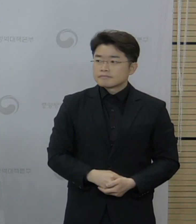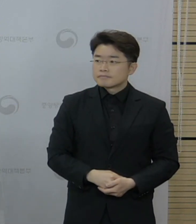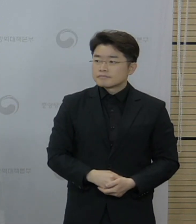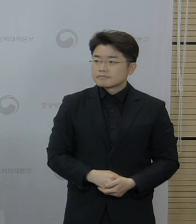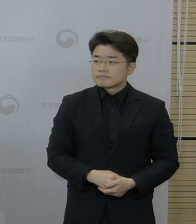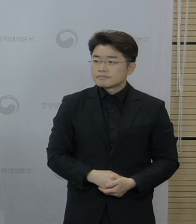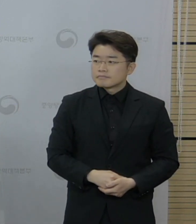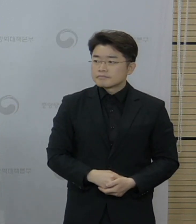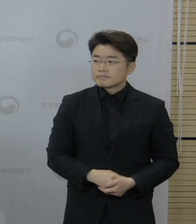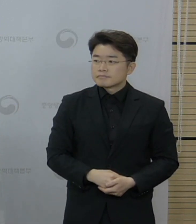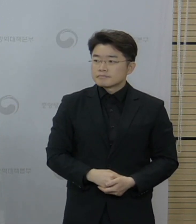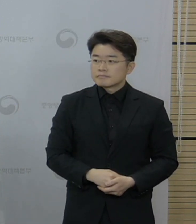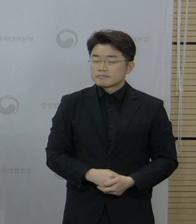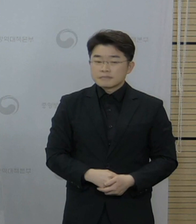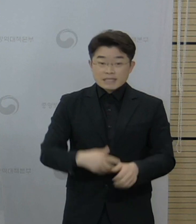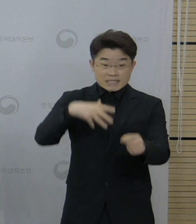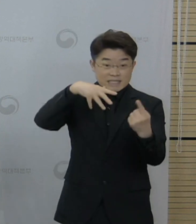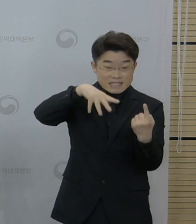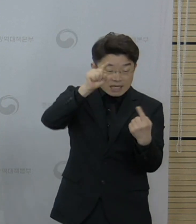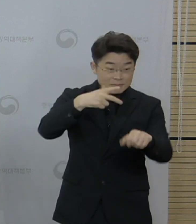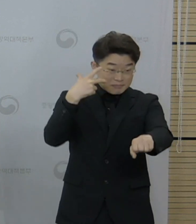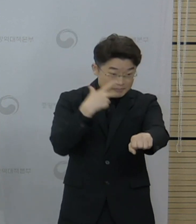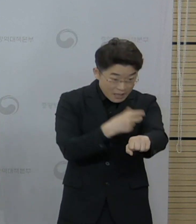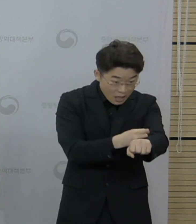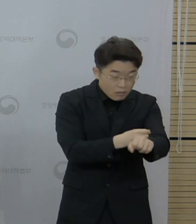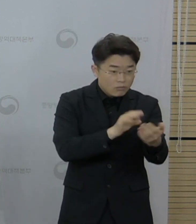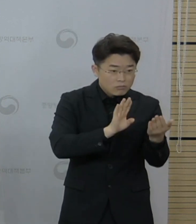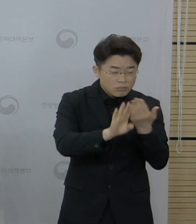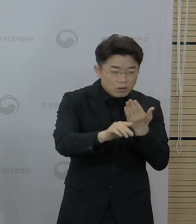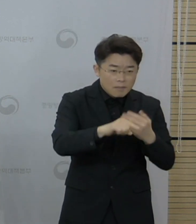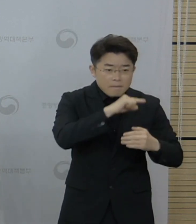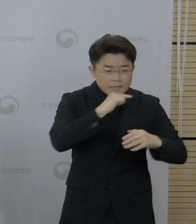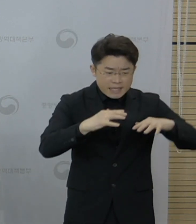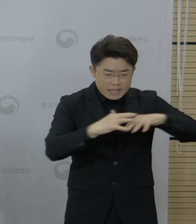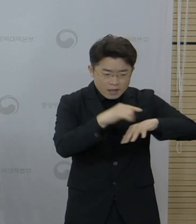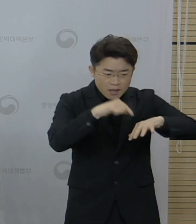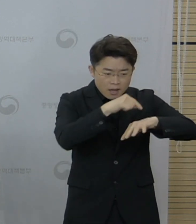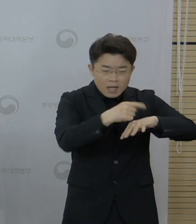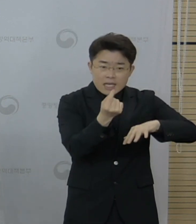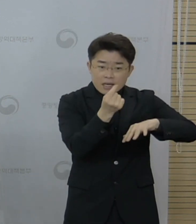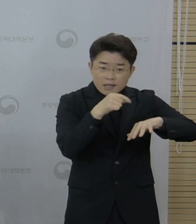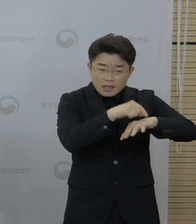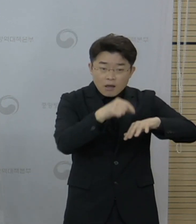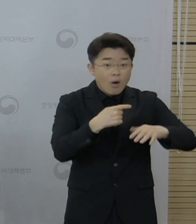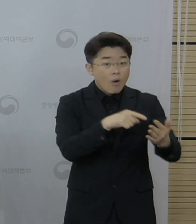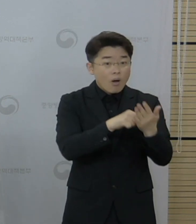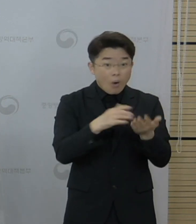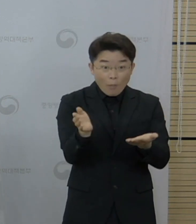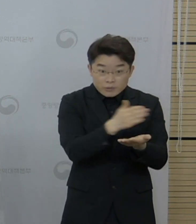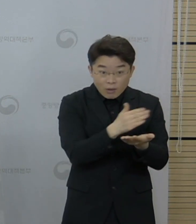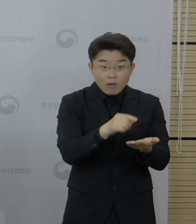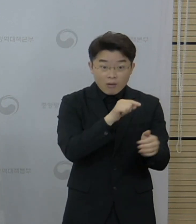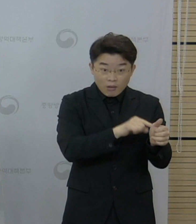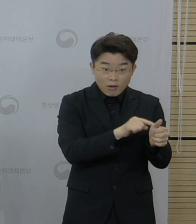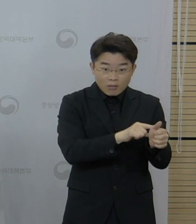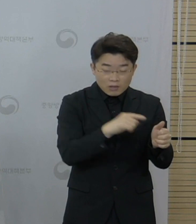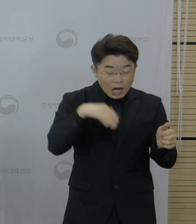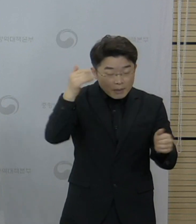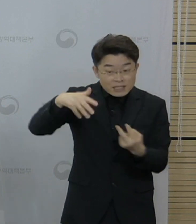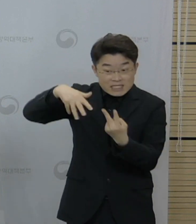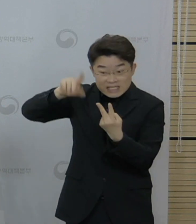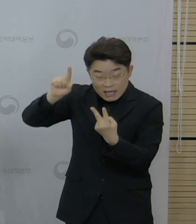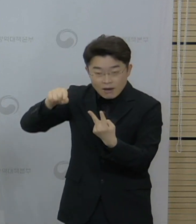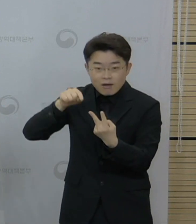1차 접종 때 혈전증 부작용이 없었던 경우에 한해서 2차 접종을